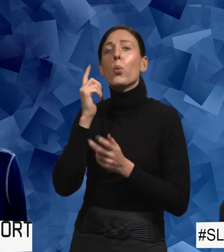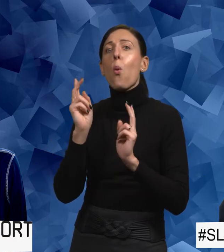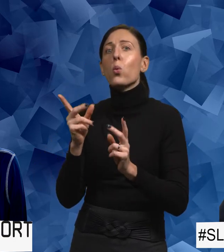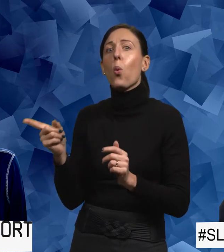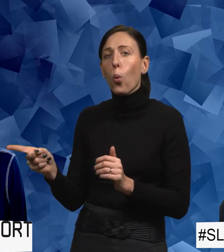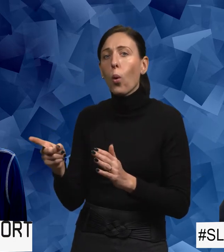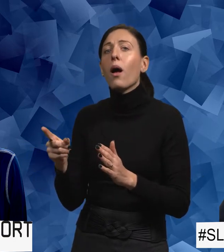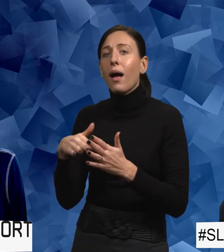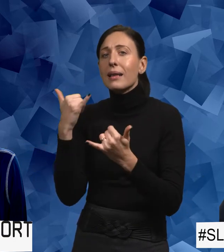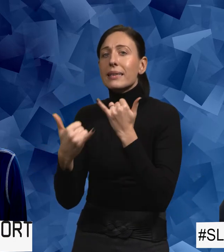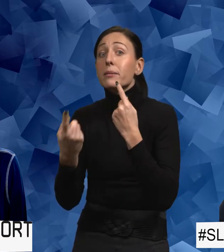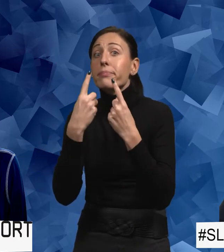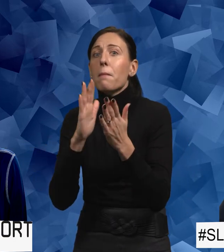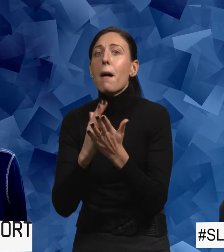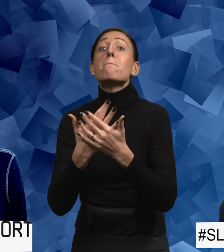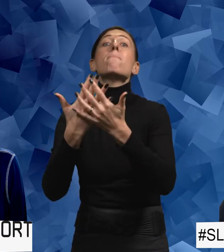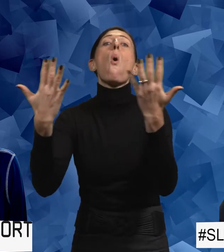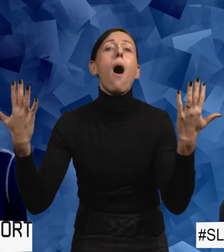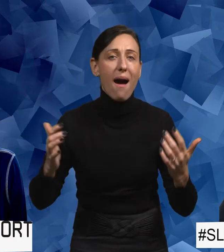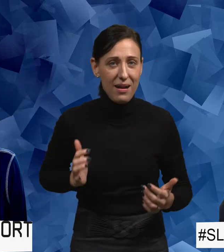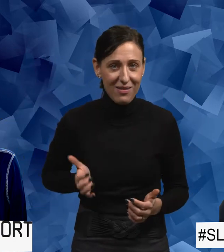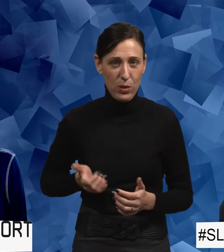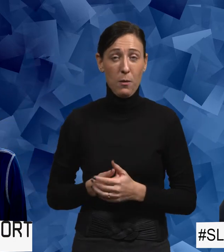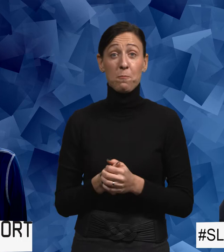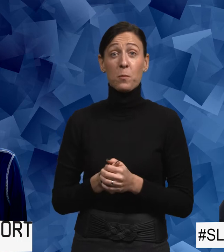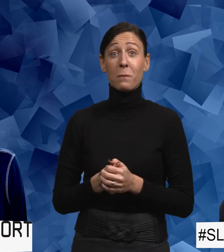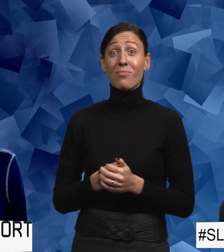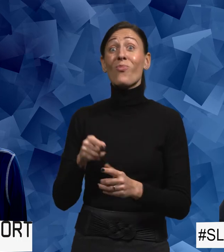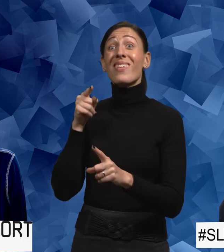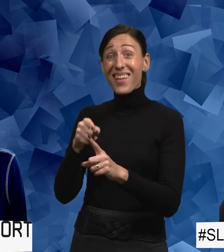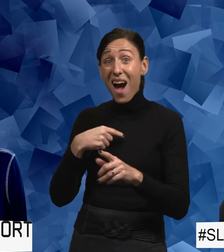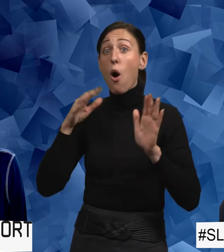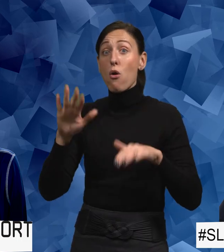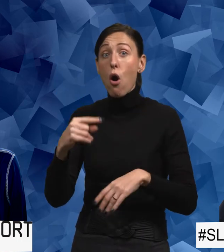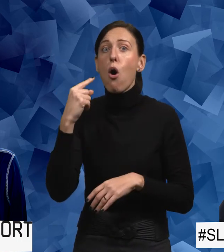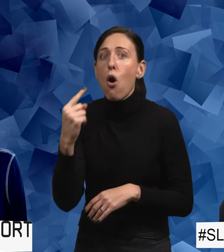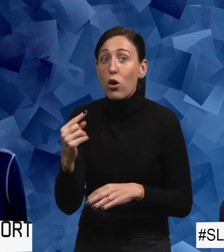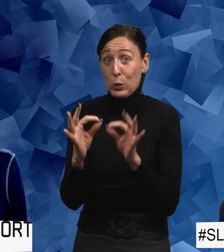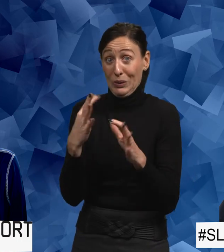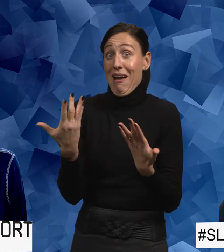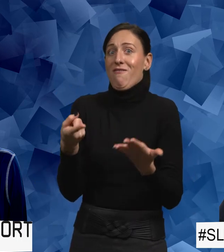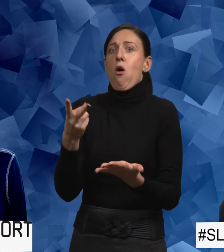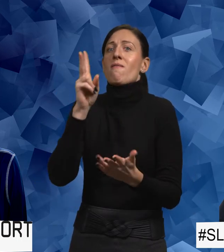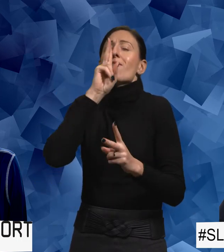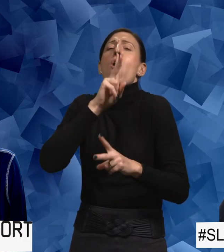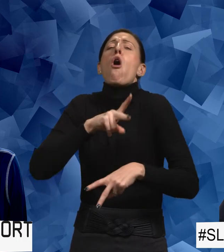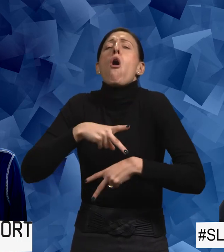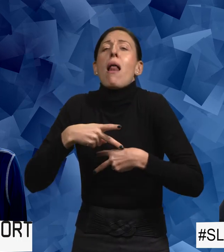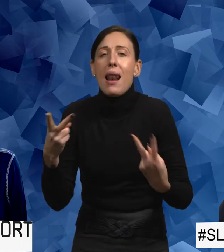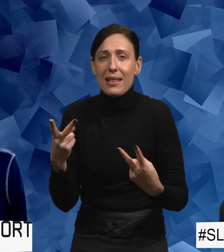faktiskt pratade med många av kvinnorna. Men det här har jag hört... Just det här är väldigt vanligt. Att